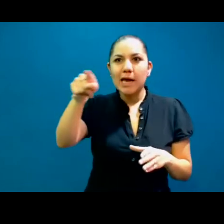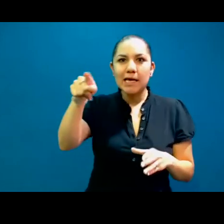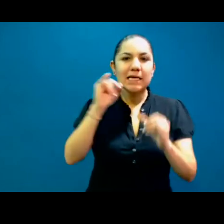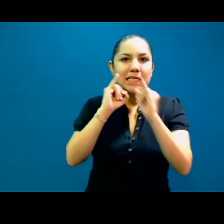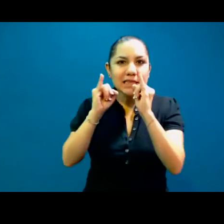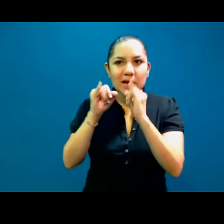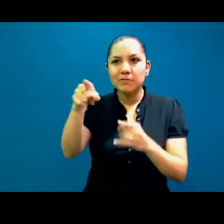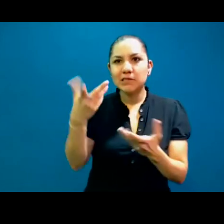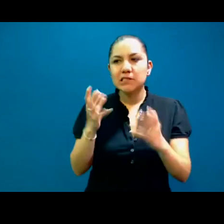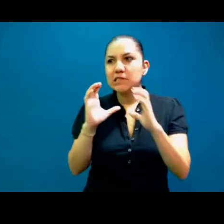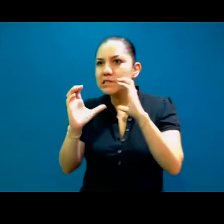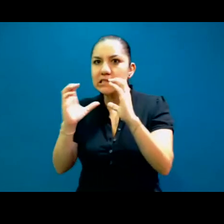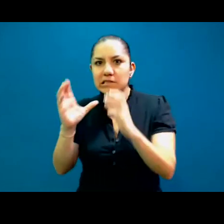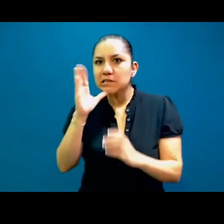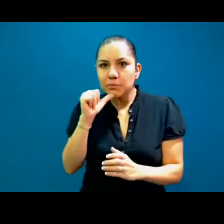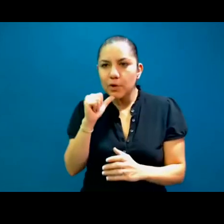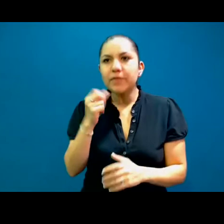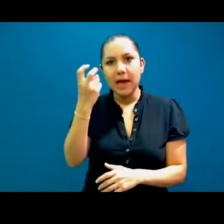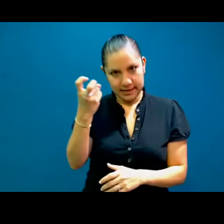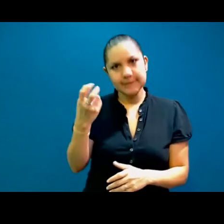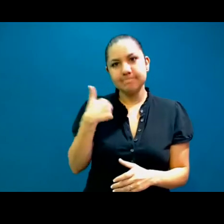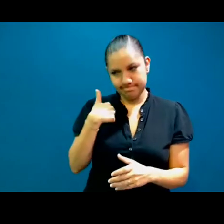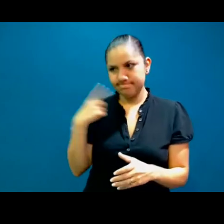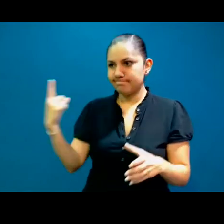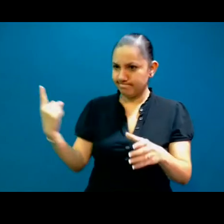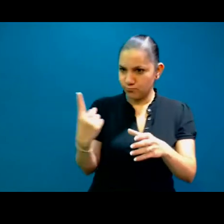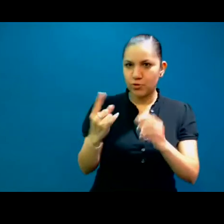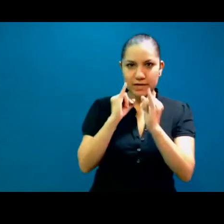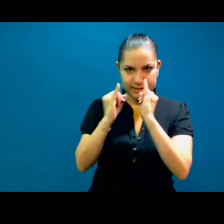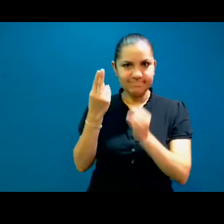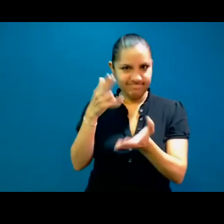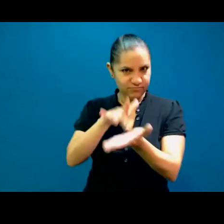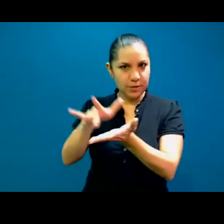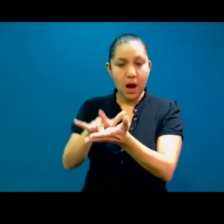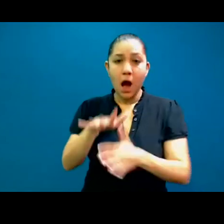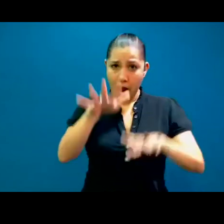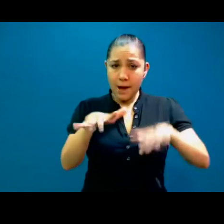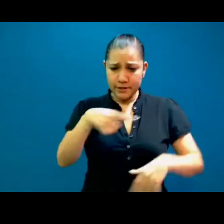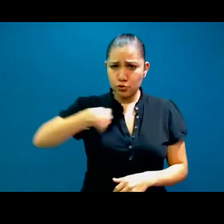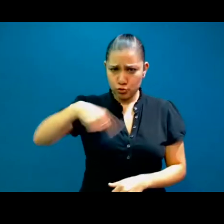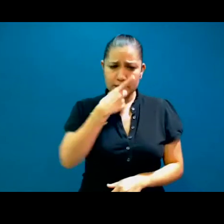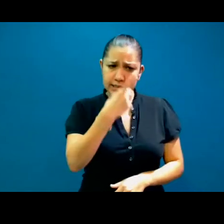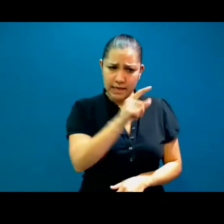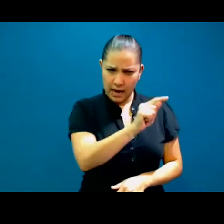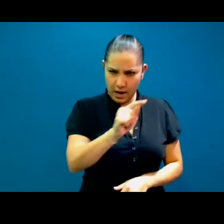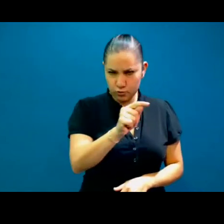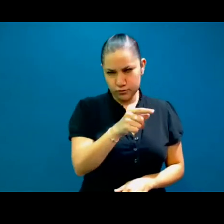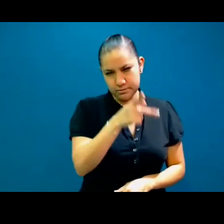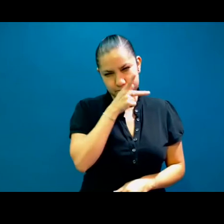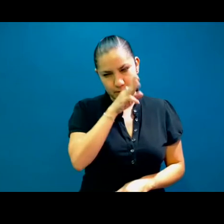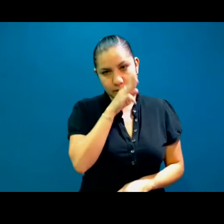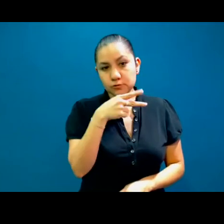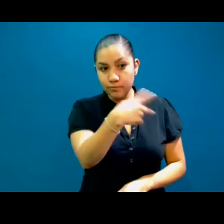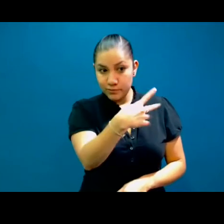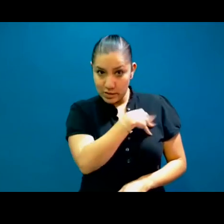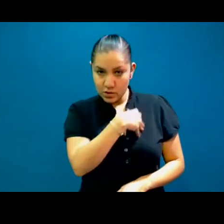Muchas veces estamos en reuniones en donde tenemos que explicar a los padres de familia que su estudiante va a tener que aprender el sistema Braille, y de que cómo va a tener que poder